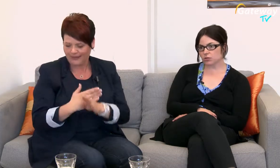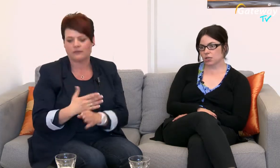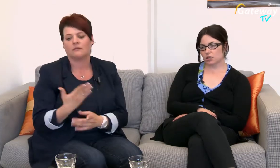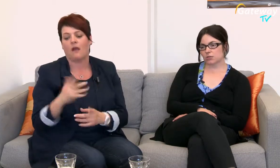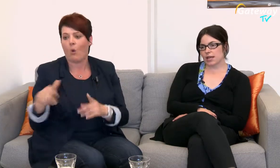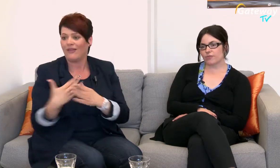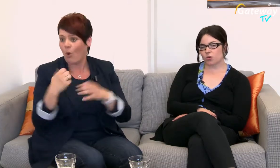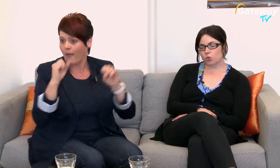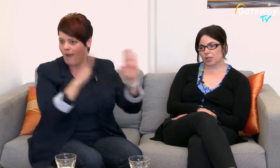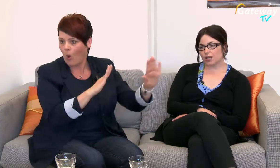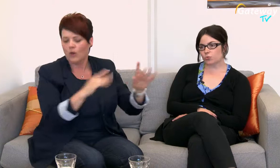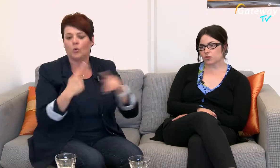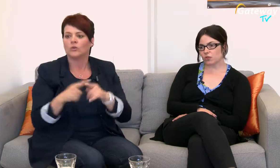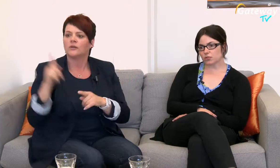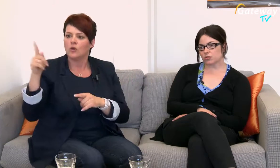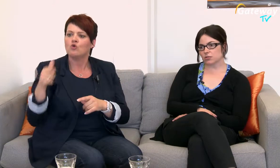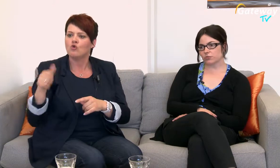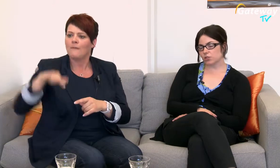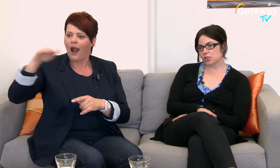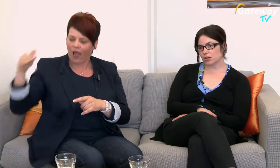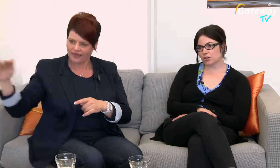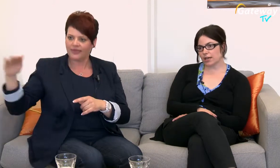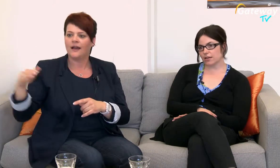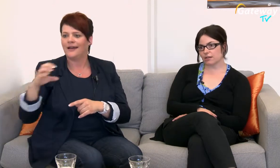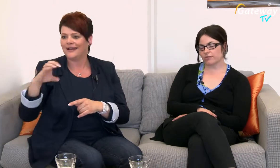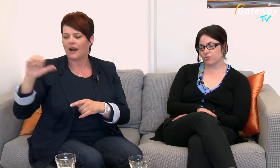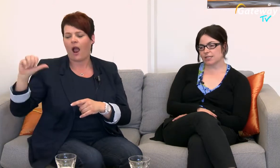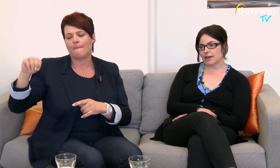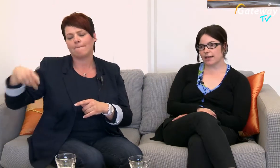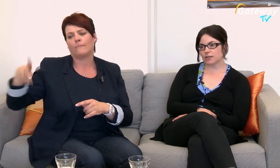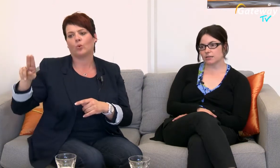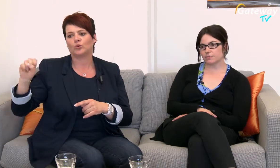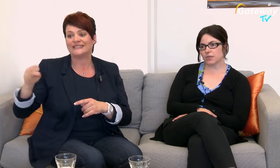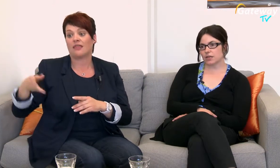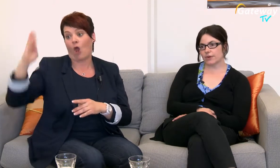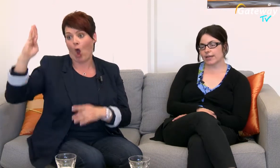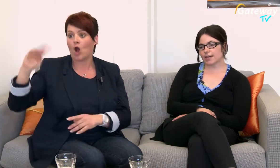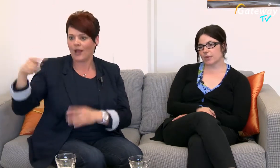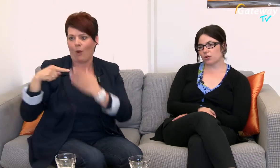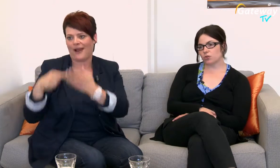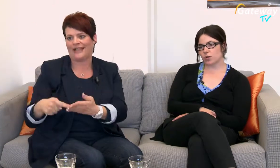und dann haben wir auch Hubland Campus Nord würde ich Ihnen auch gerne einfach mal zeigen weil da kann man auch nochmal